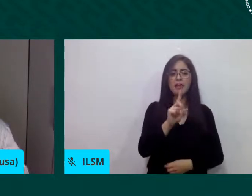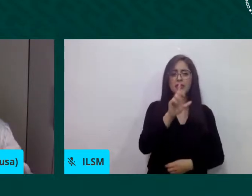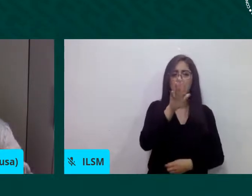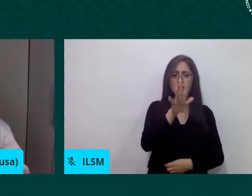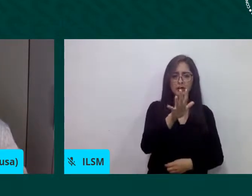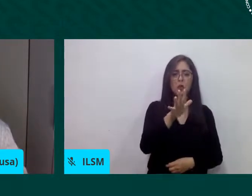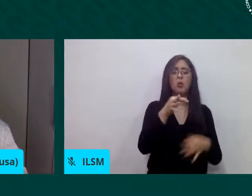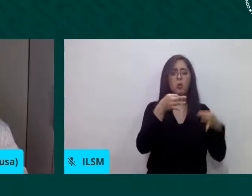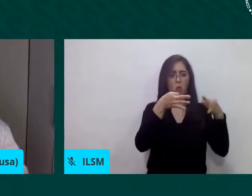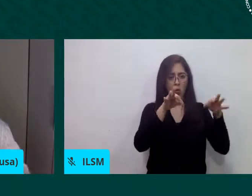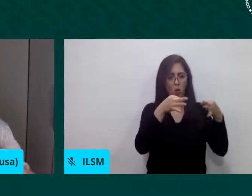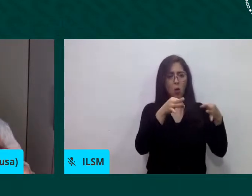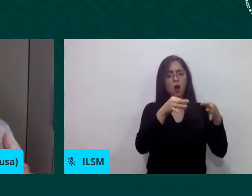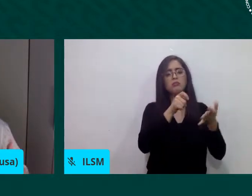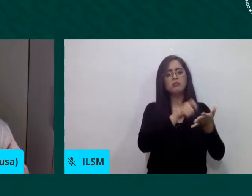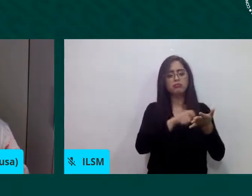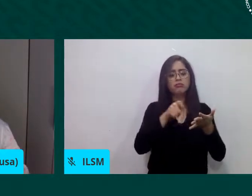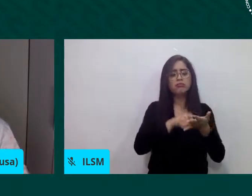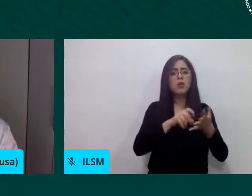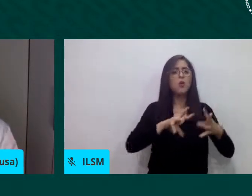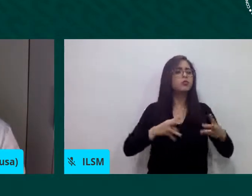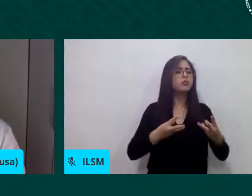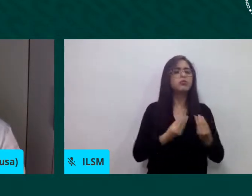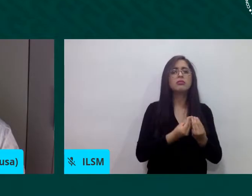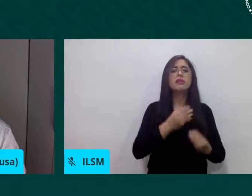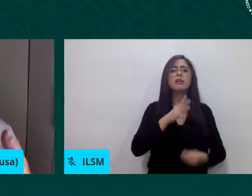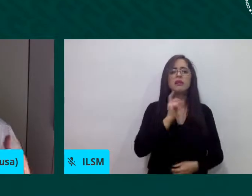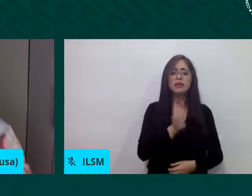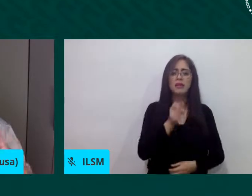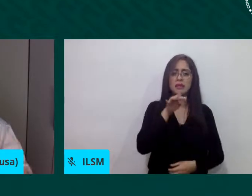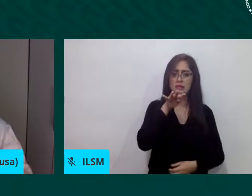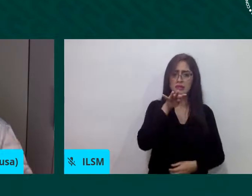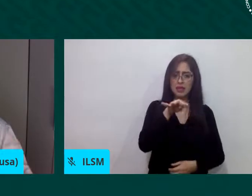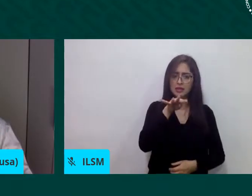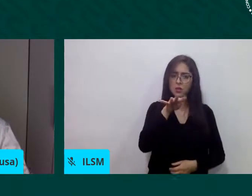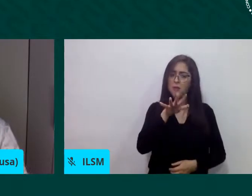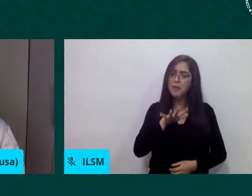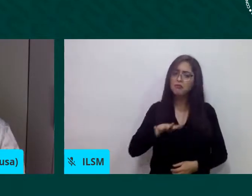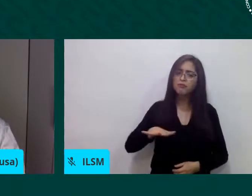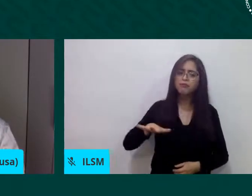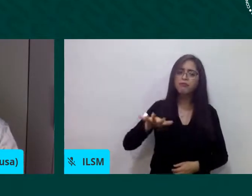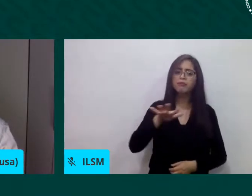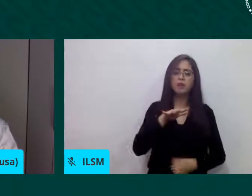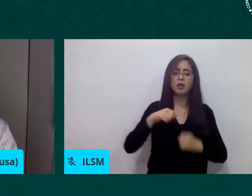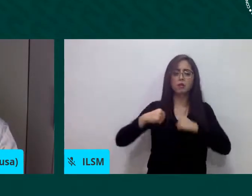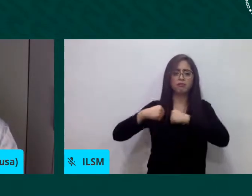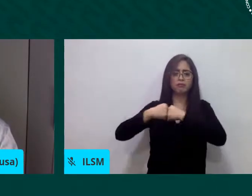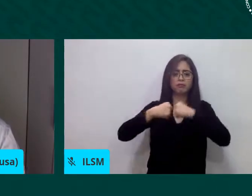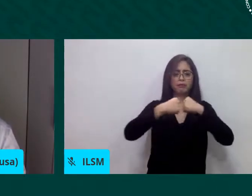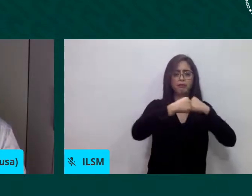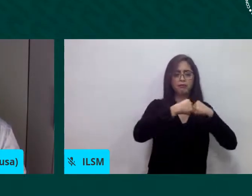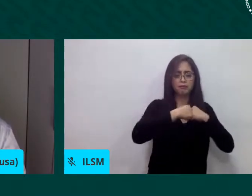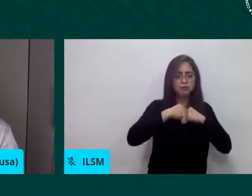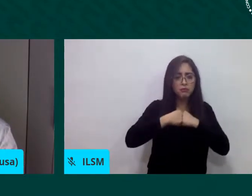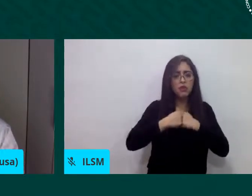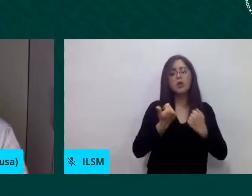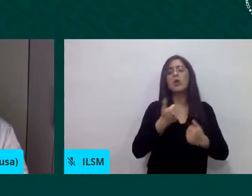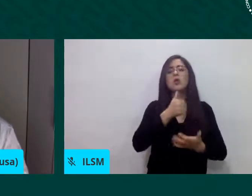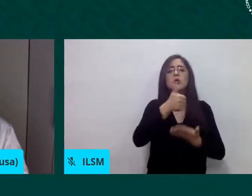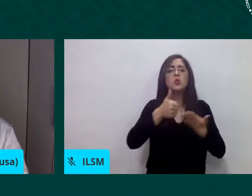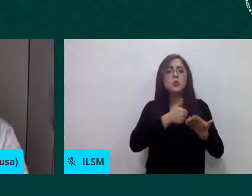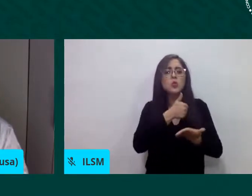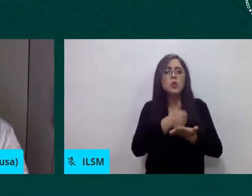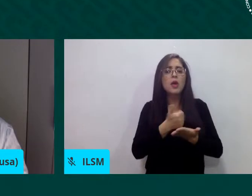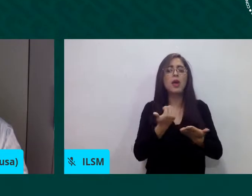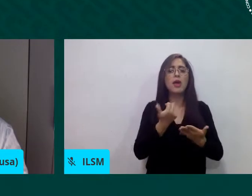territorios de frontera, de municipalidad, ciudad, islas de frontera, de 13 países